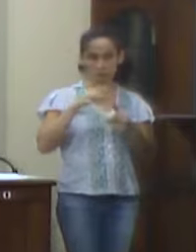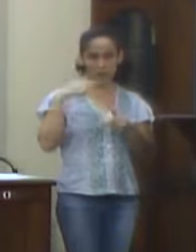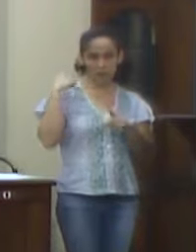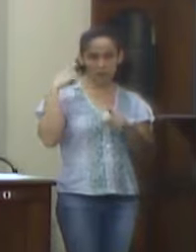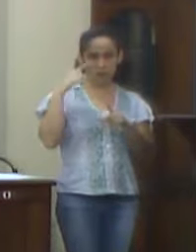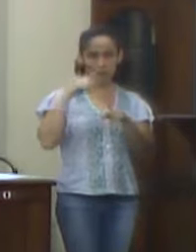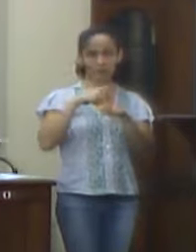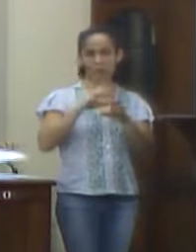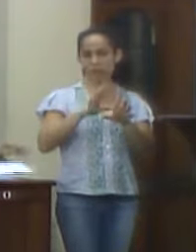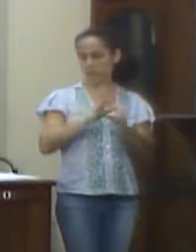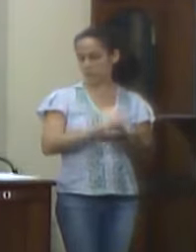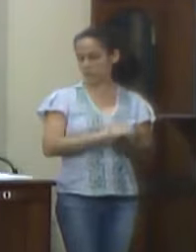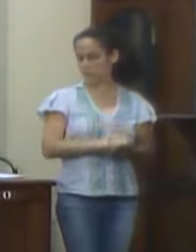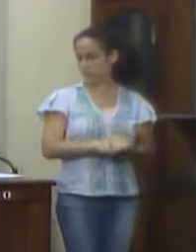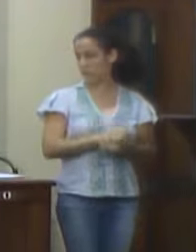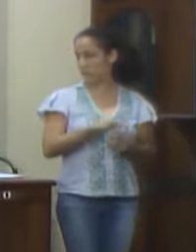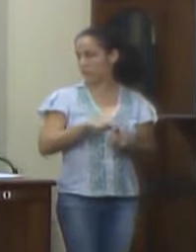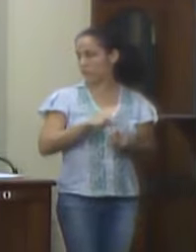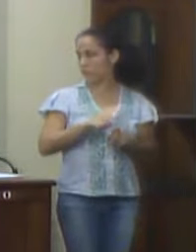Federico.